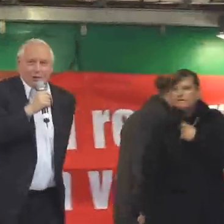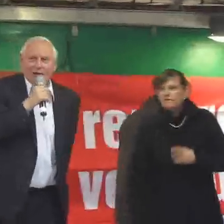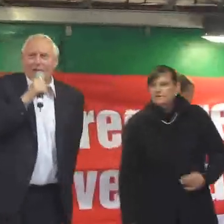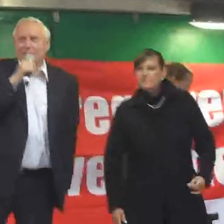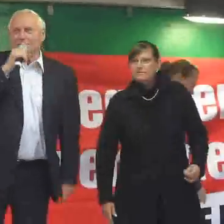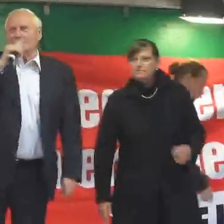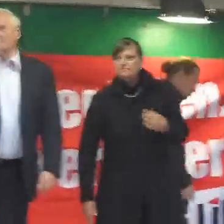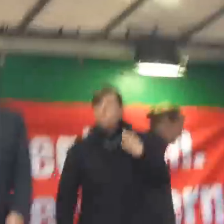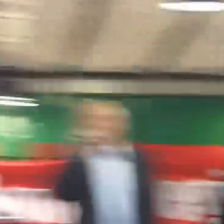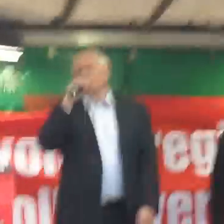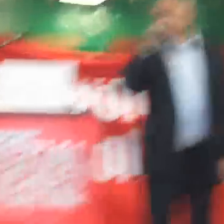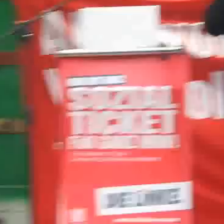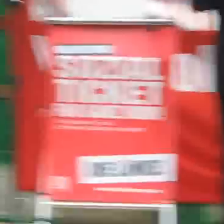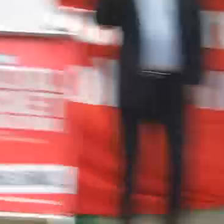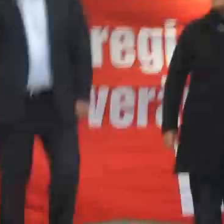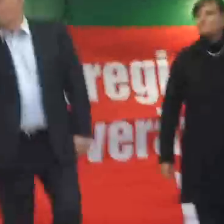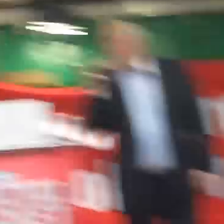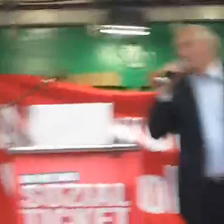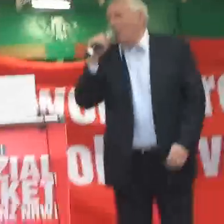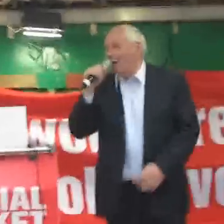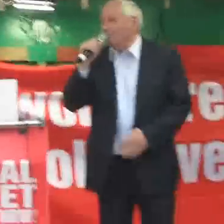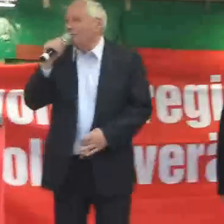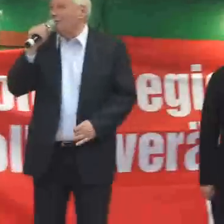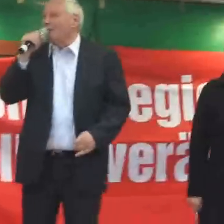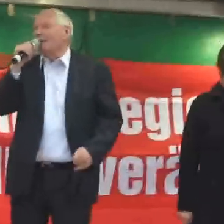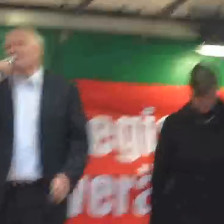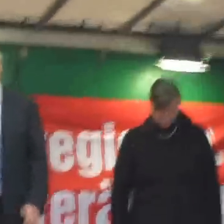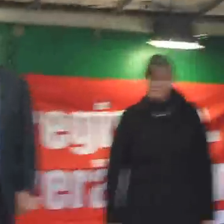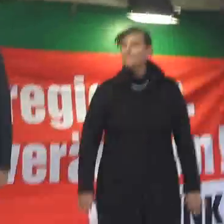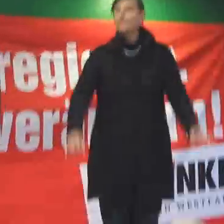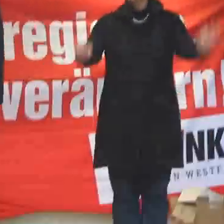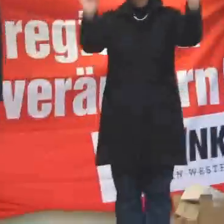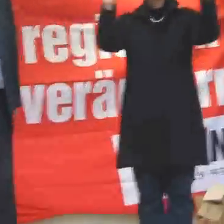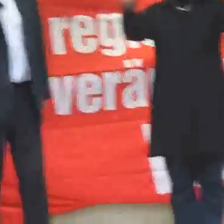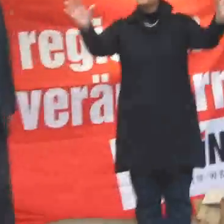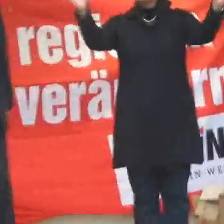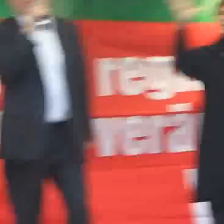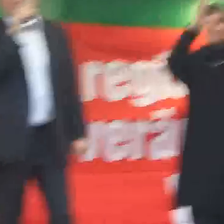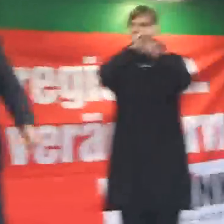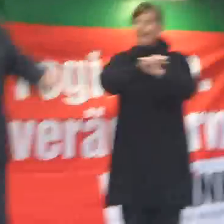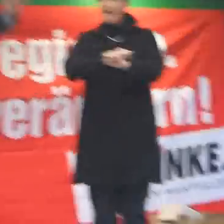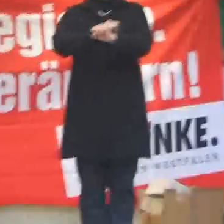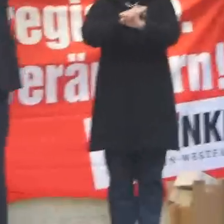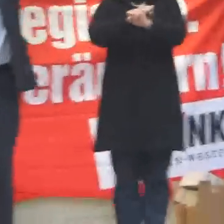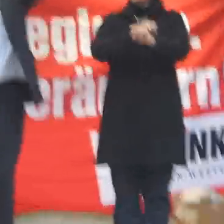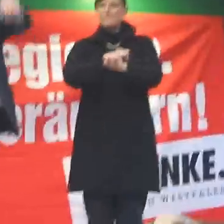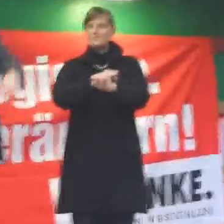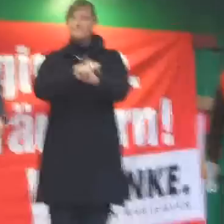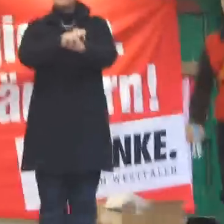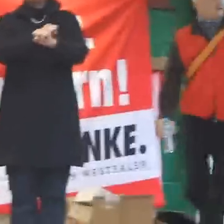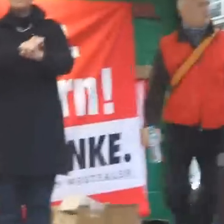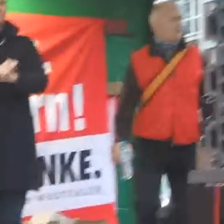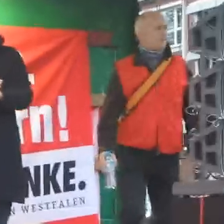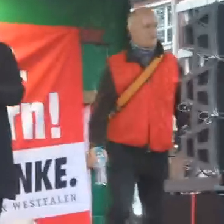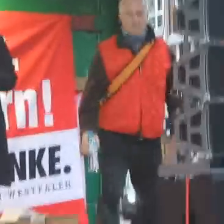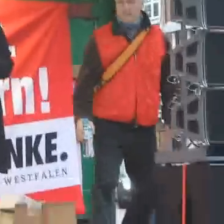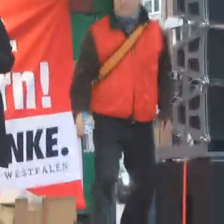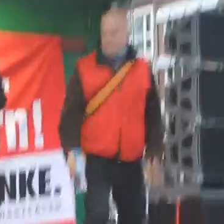Guten Abend, verehrte Zuhörerinnen und Zuhörer. Hören Sie mal, wie schön.